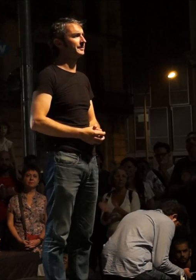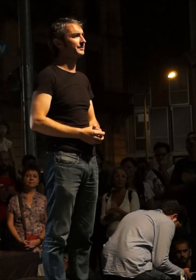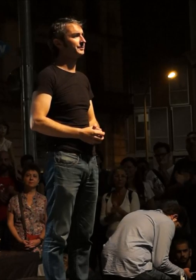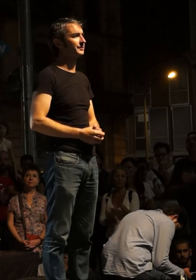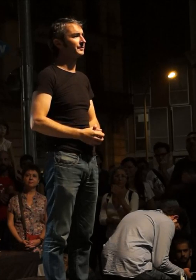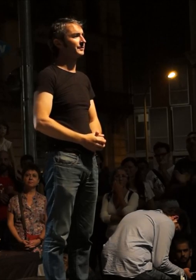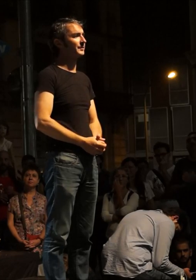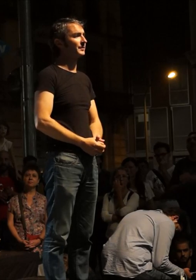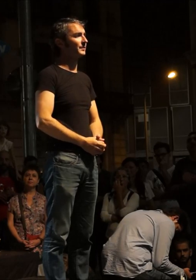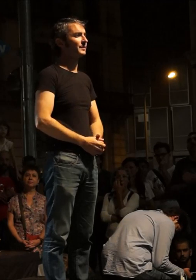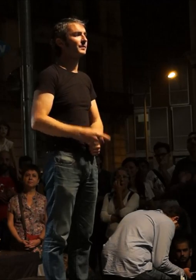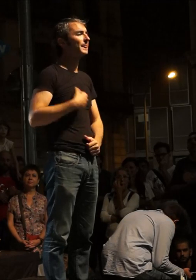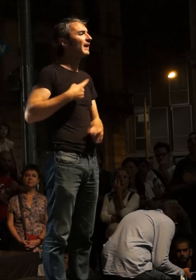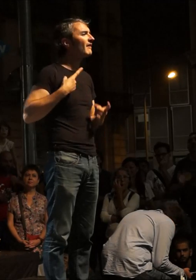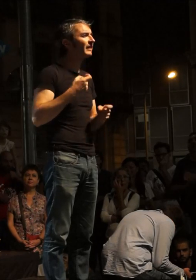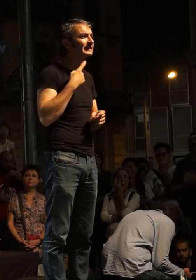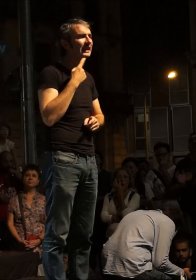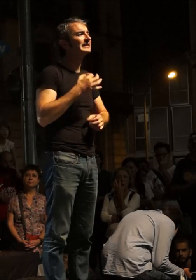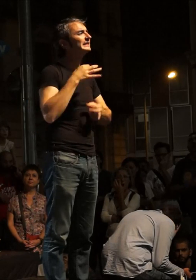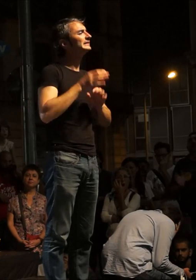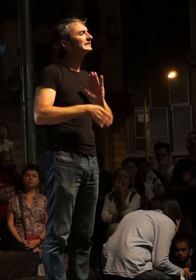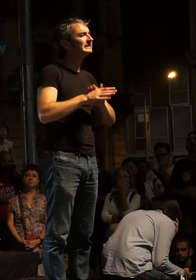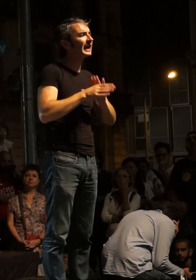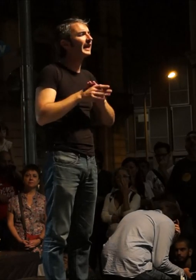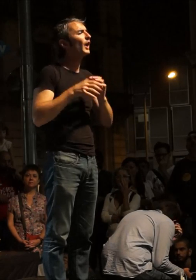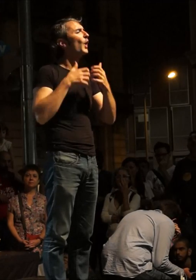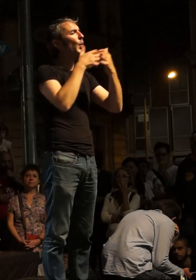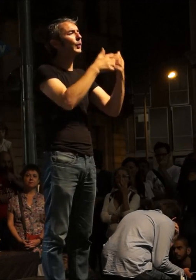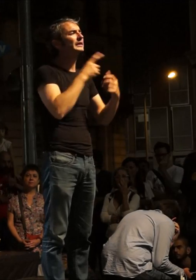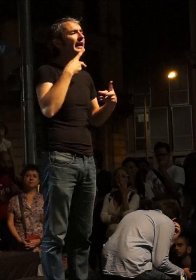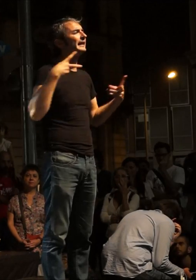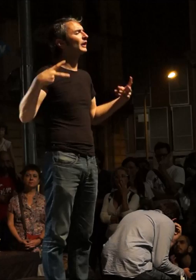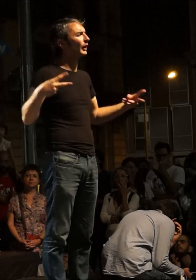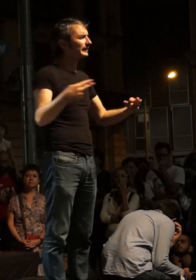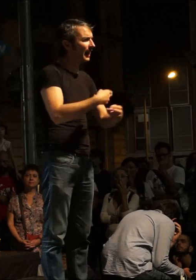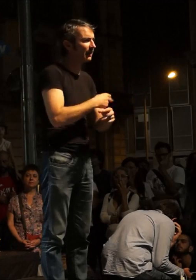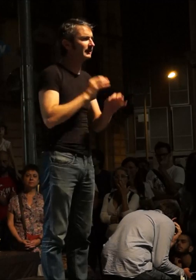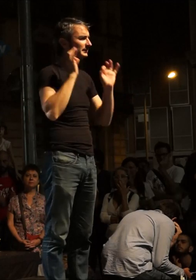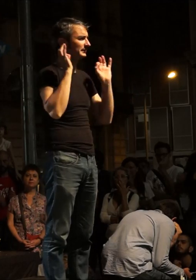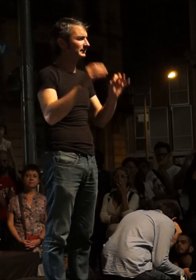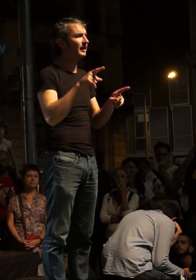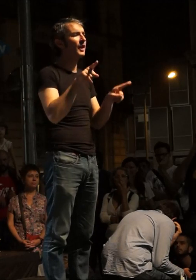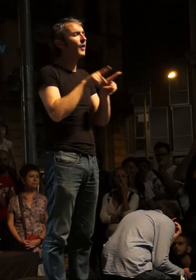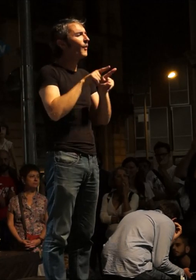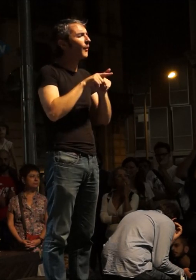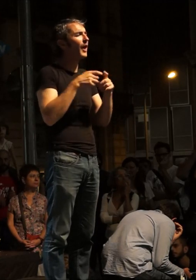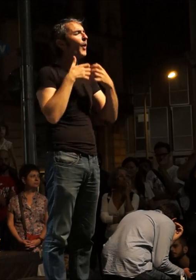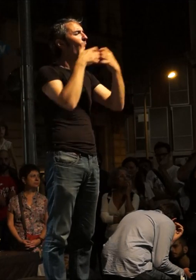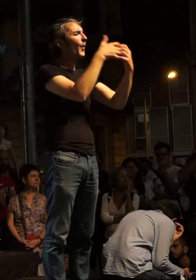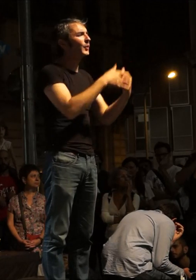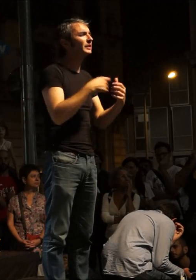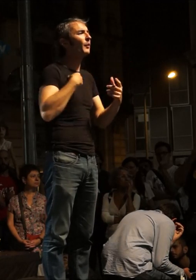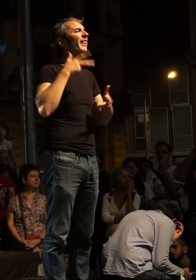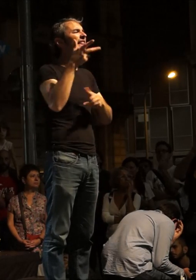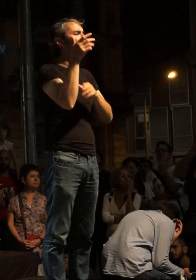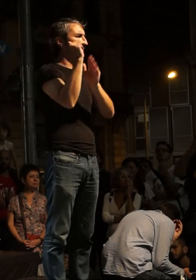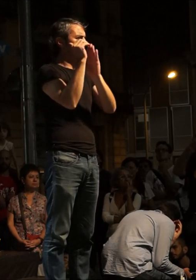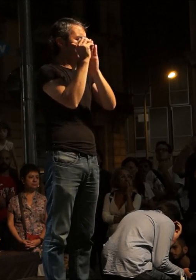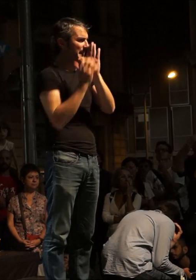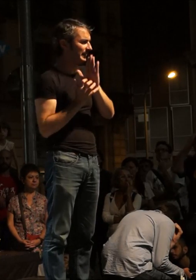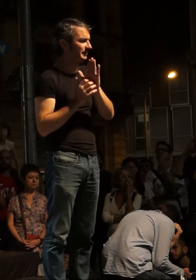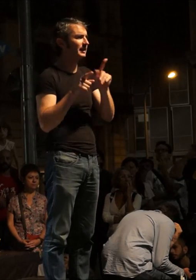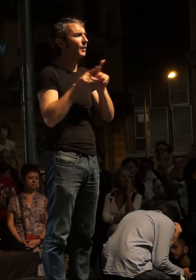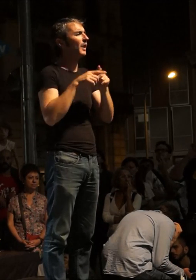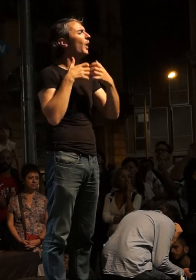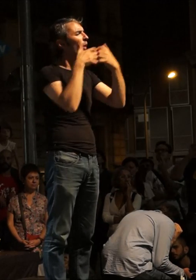Ens toca seguir sent lluita contra les retallades. Ens toca seguir sent lluita contra la regressió de drets. Ens toca